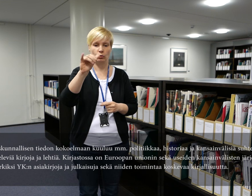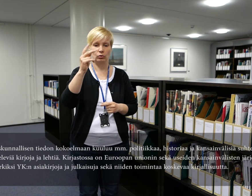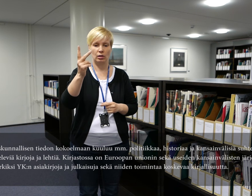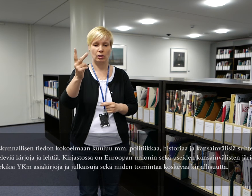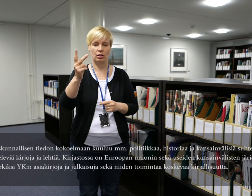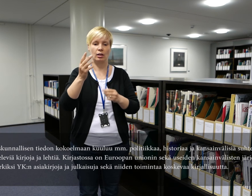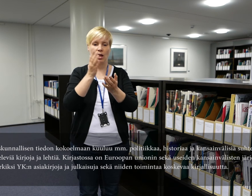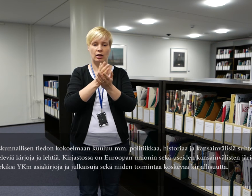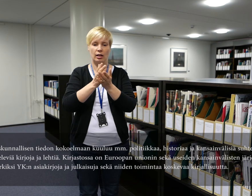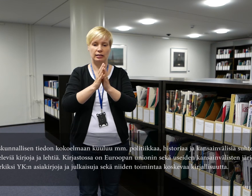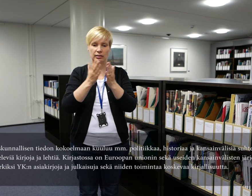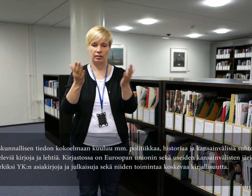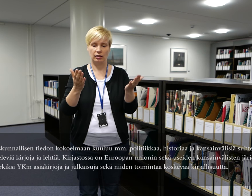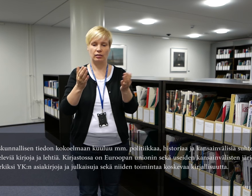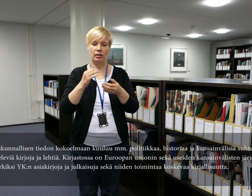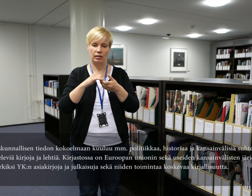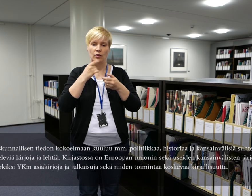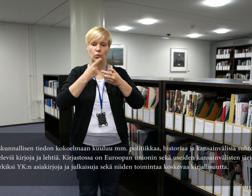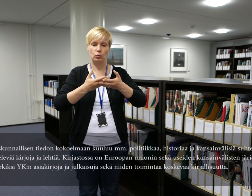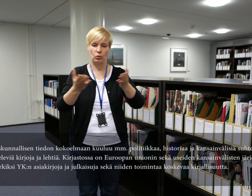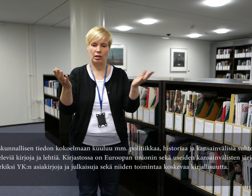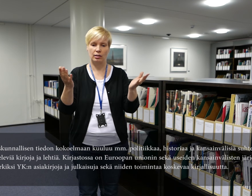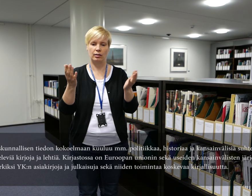ja julkaisuja sekä niiden toimintaa koskevaa kirjallisuutta.